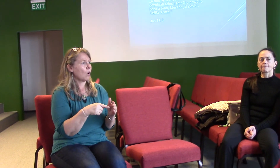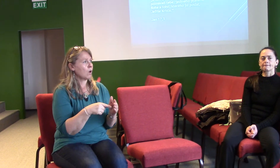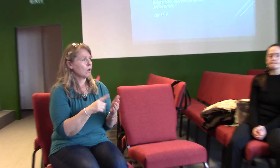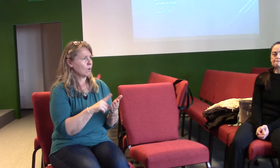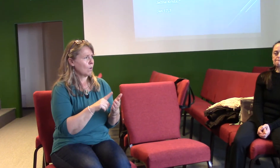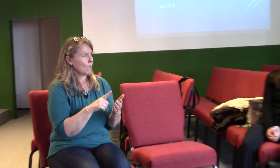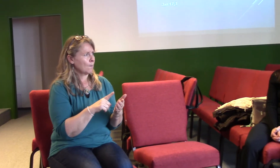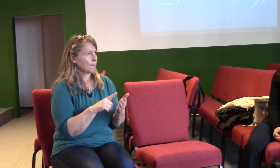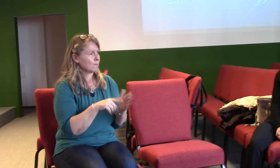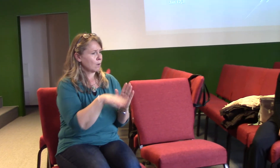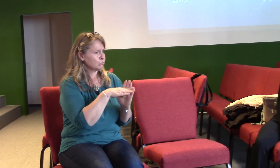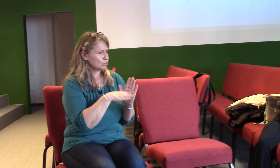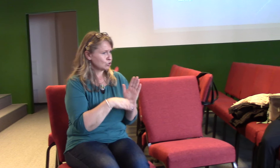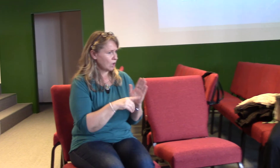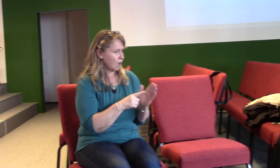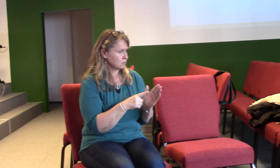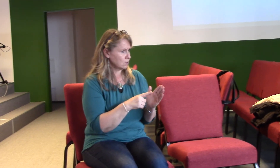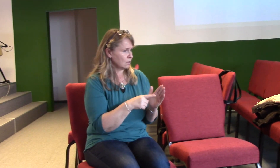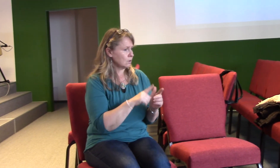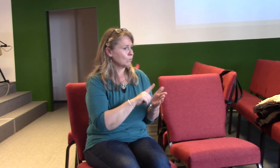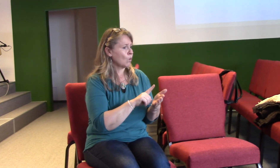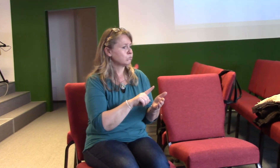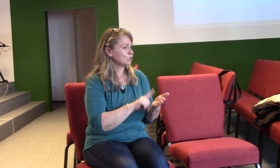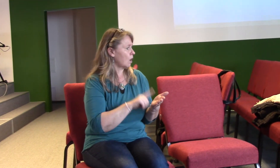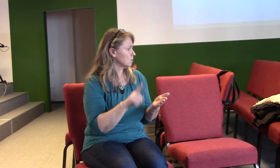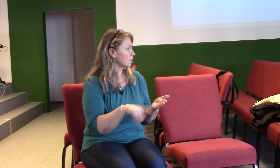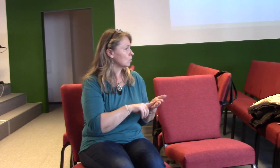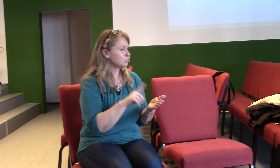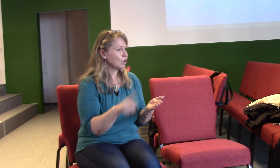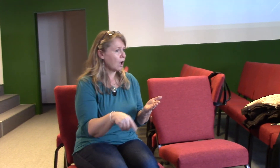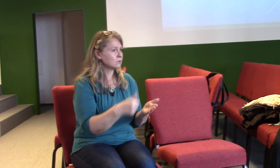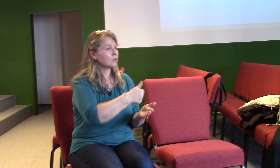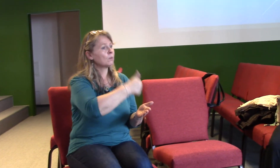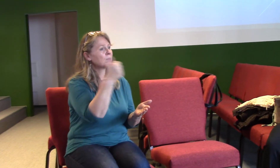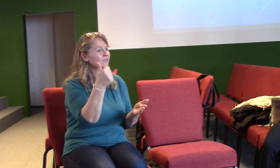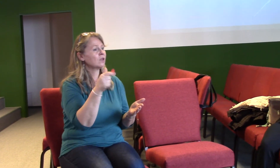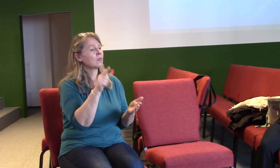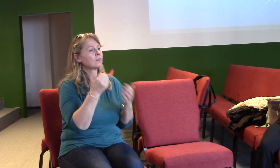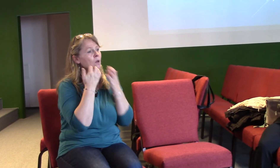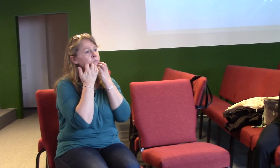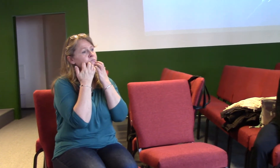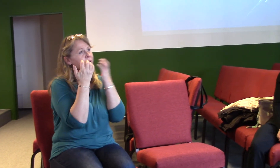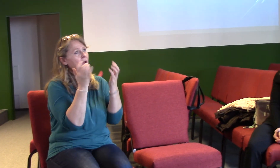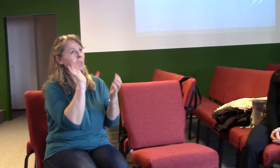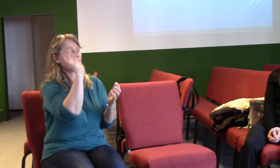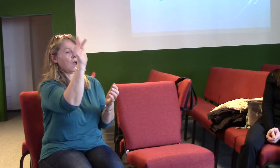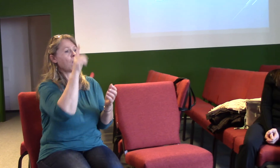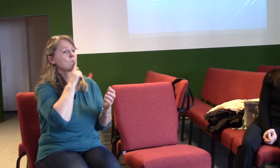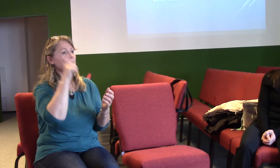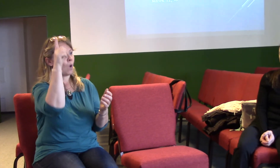budeš milovat Pána, svého Boha, celým svým srdcem, celou svou